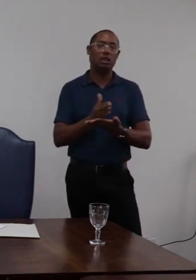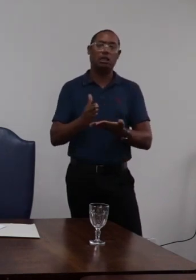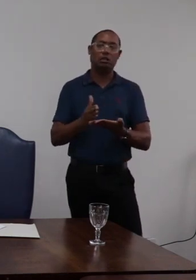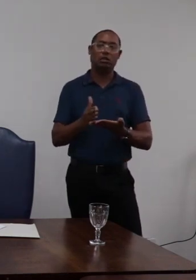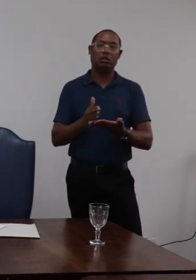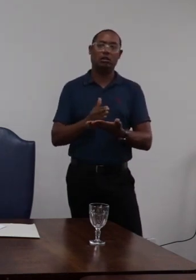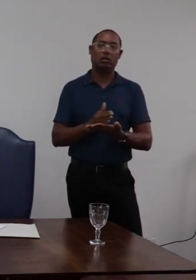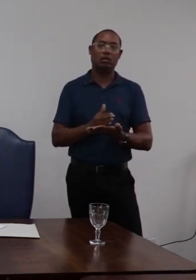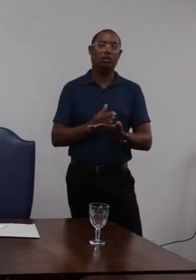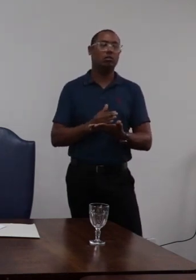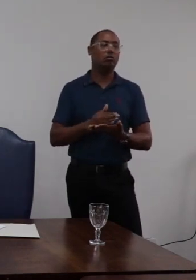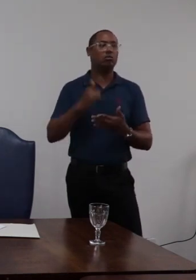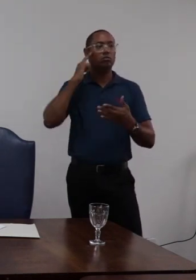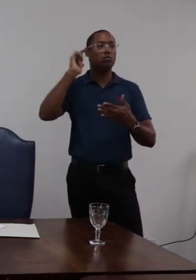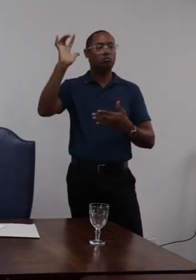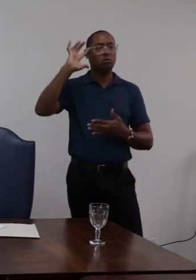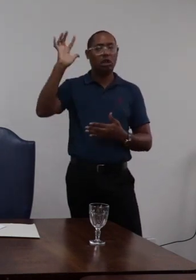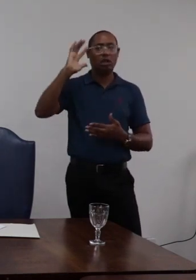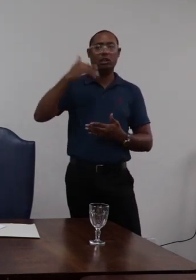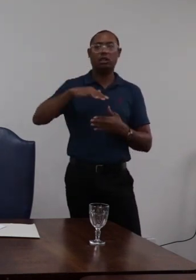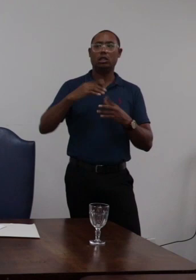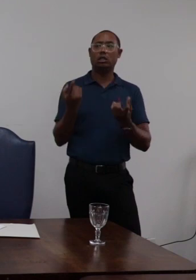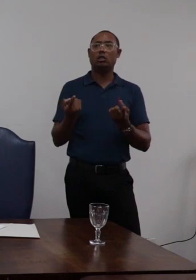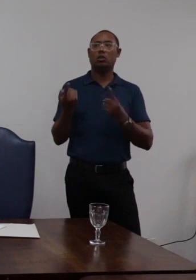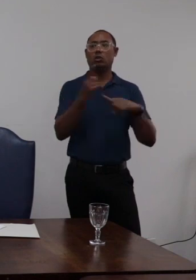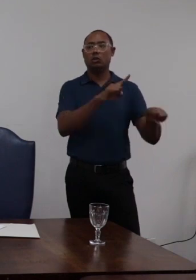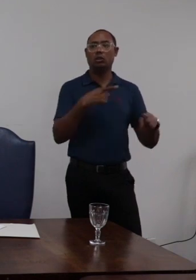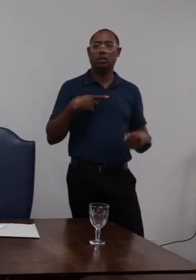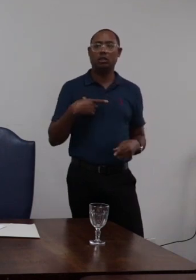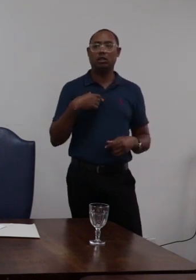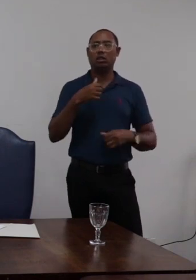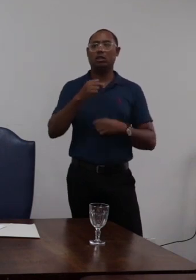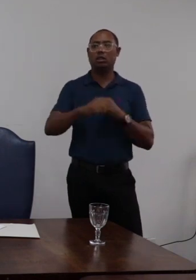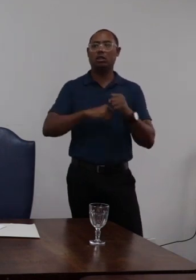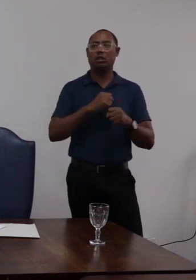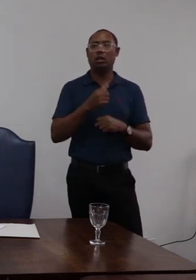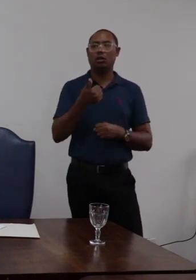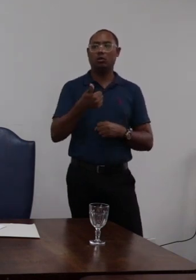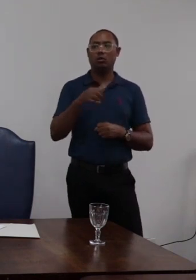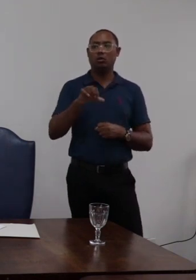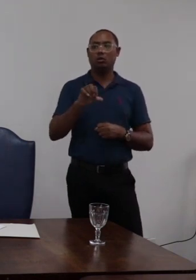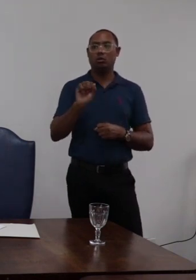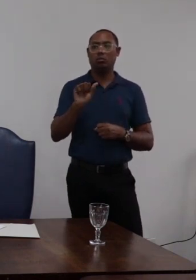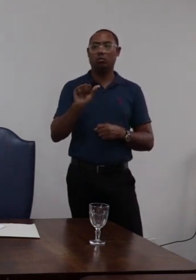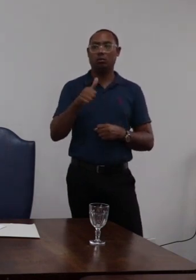numa linha de raciocínio contrária ao que diz a lei do centro de todos barra não bem